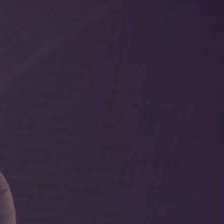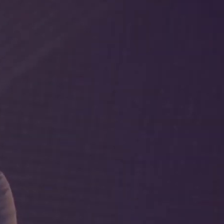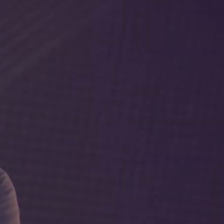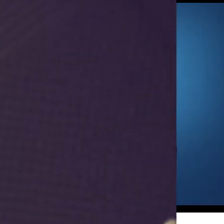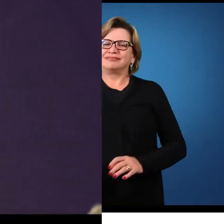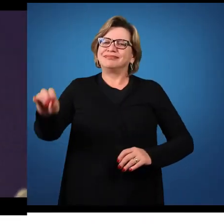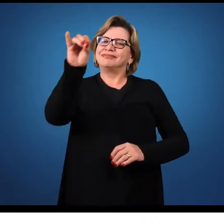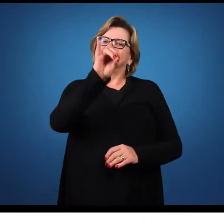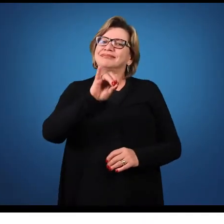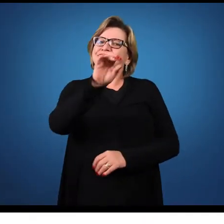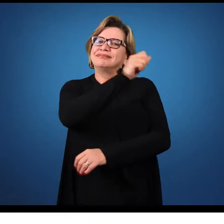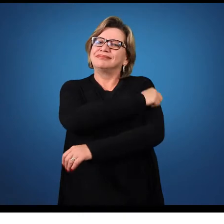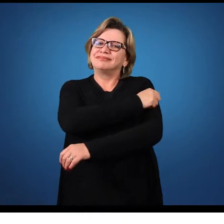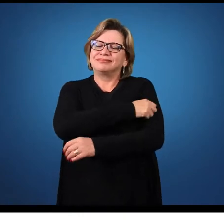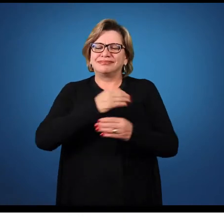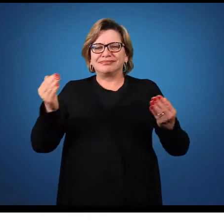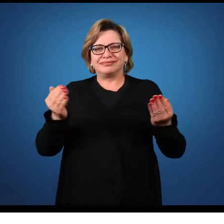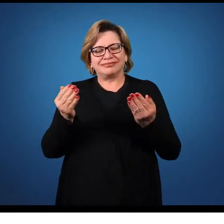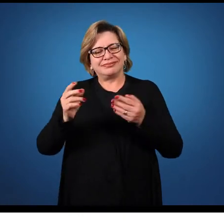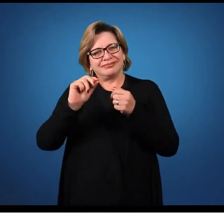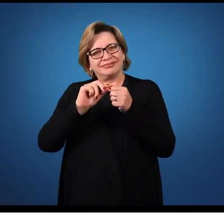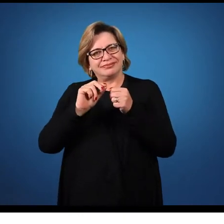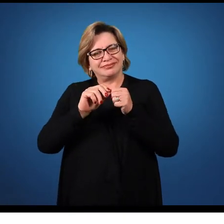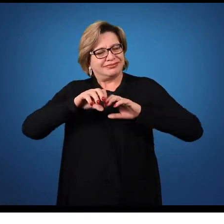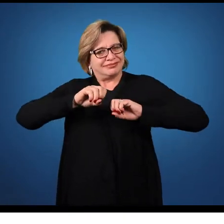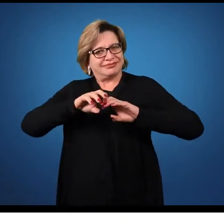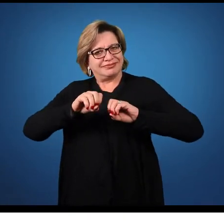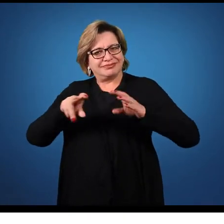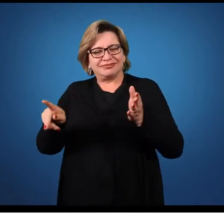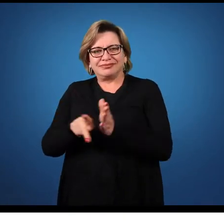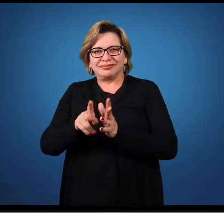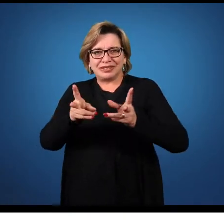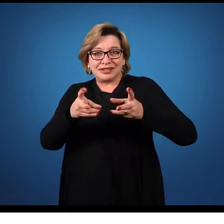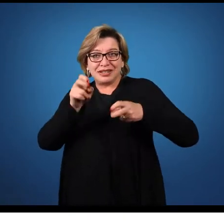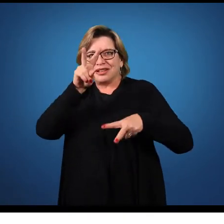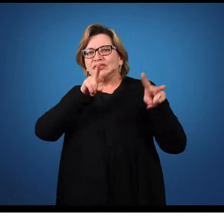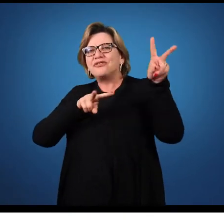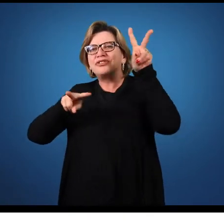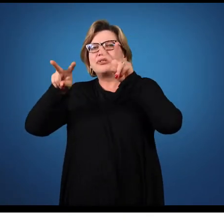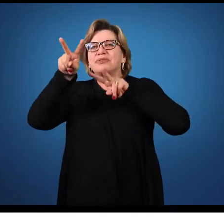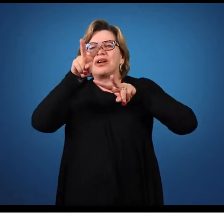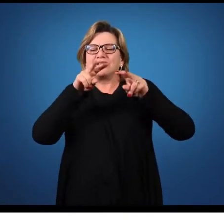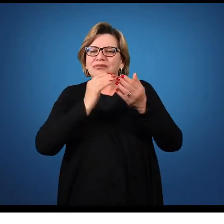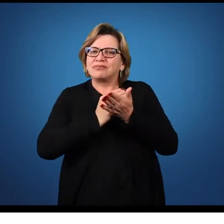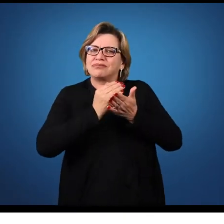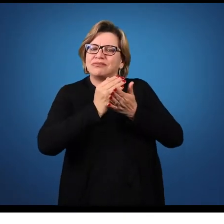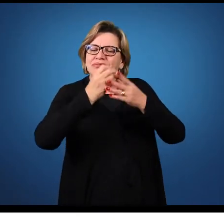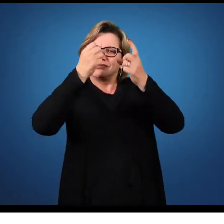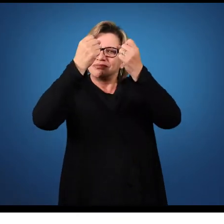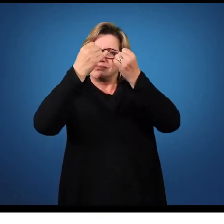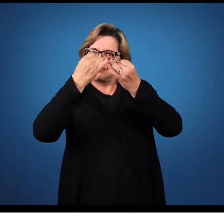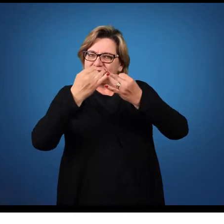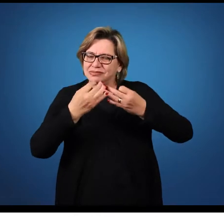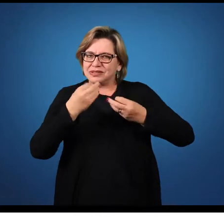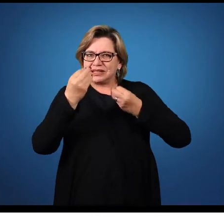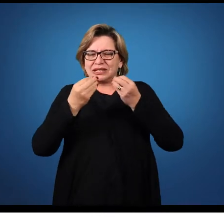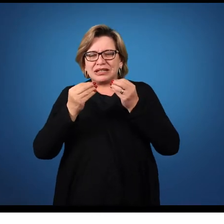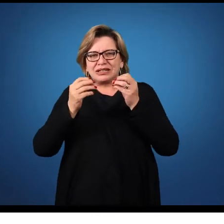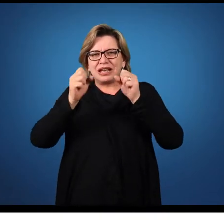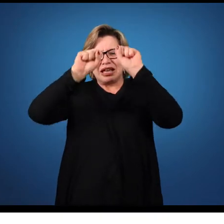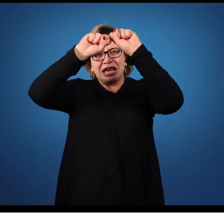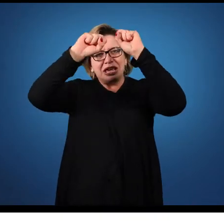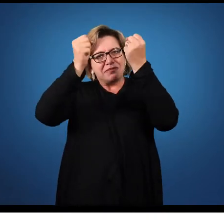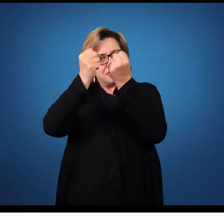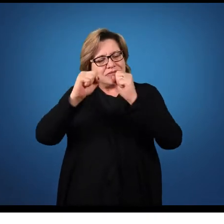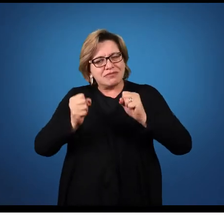Olá, alunos. Hoje faremos uma aula sobre percepção visual. Partiremos do princípio, daquelas imagens